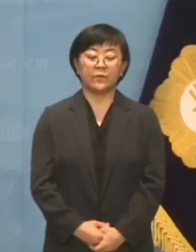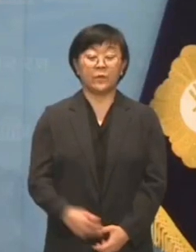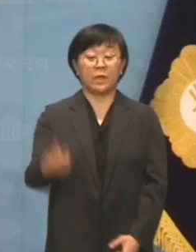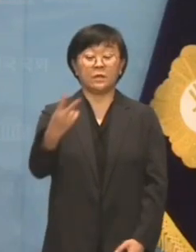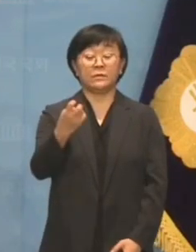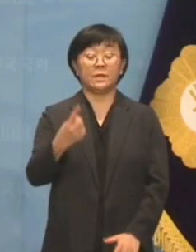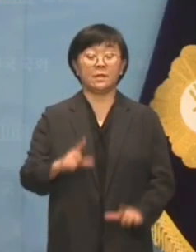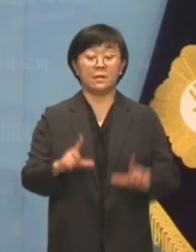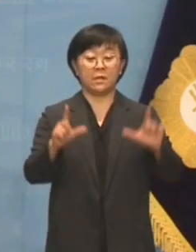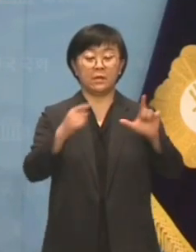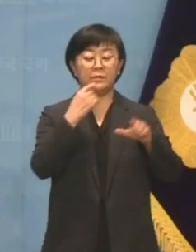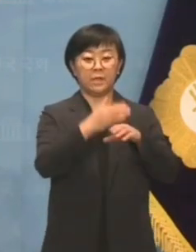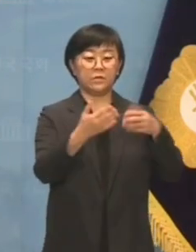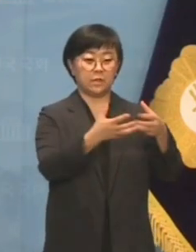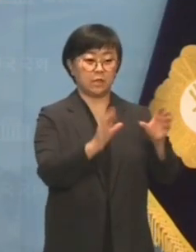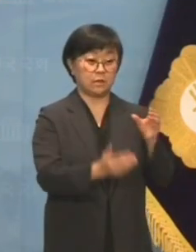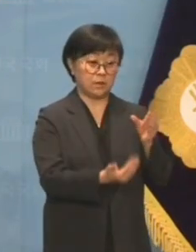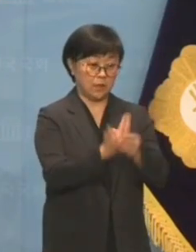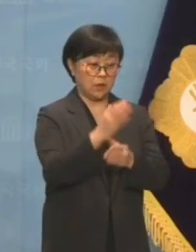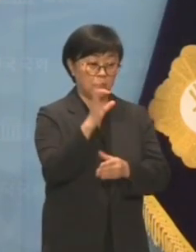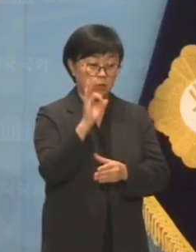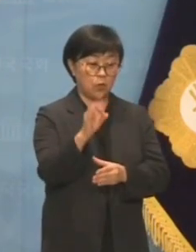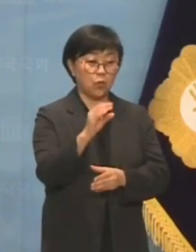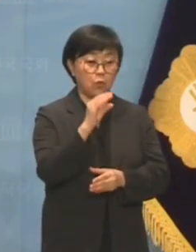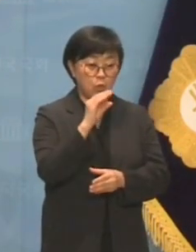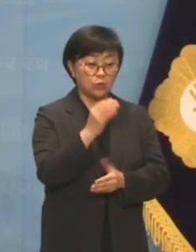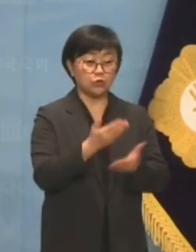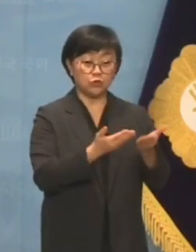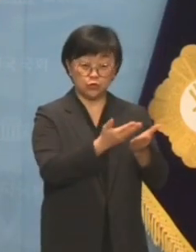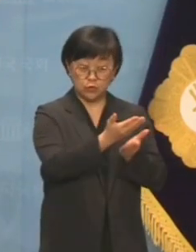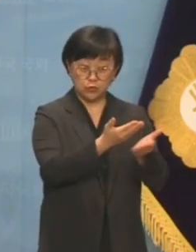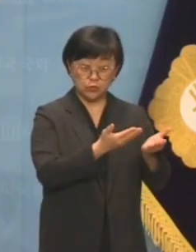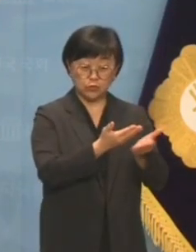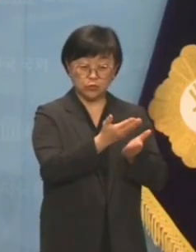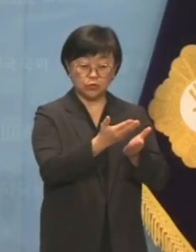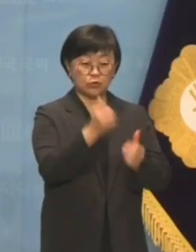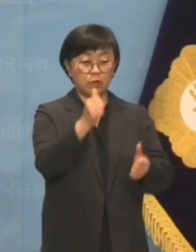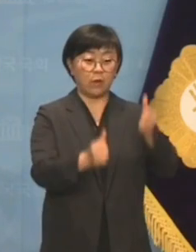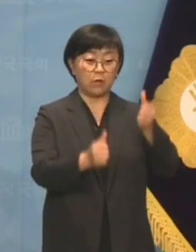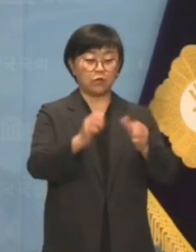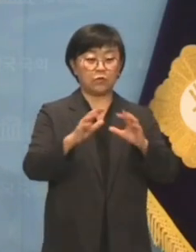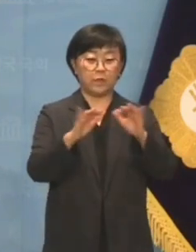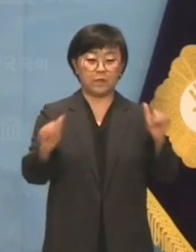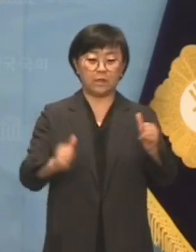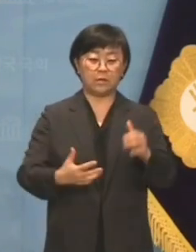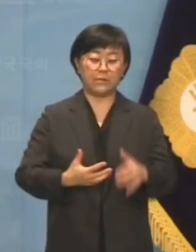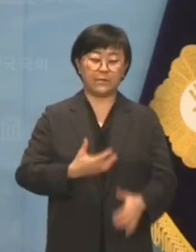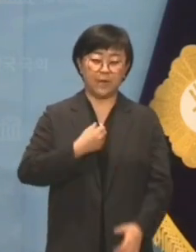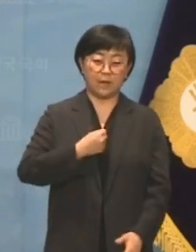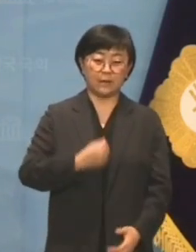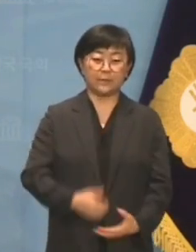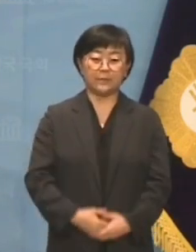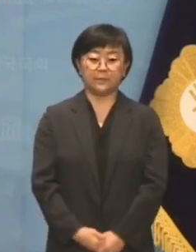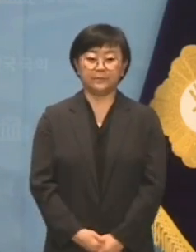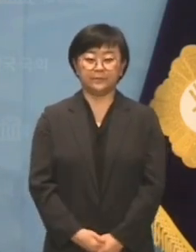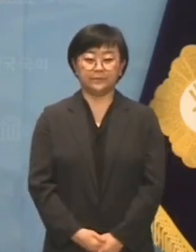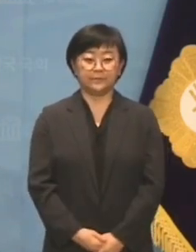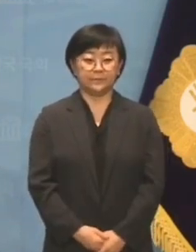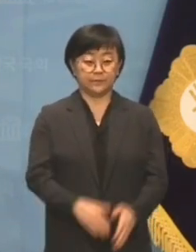2021년 더불어민주당에서 벌어진 돈봉투 전당대회로 국민들이 경악하고 있습니다.